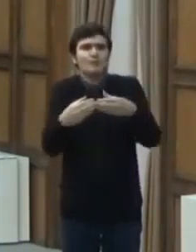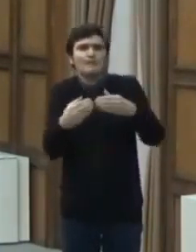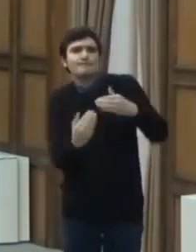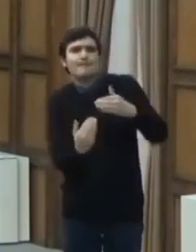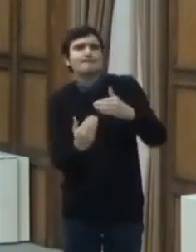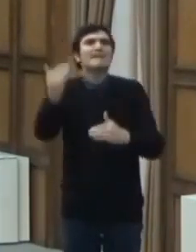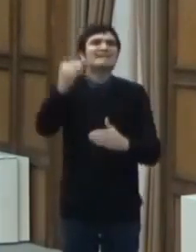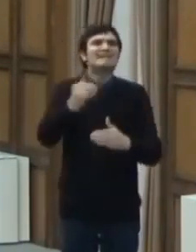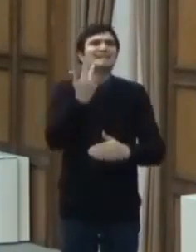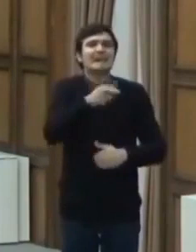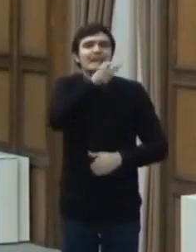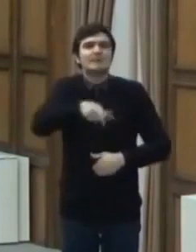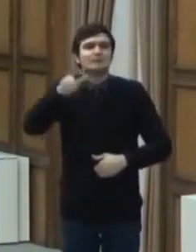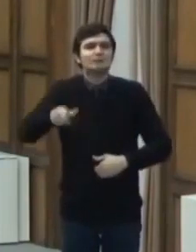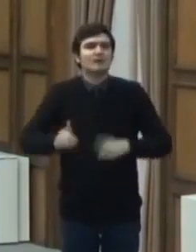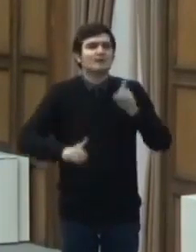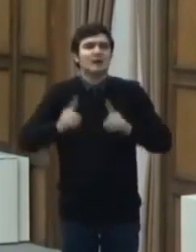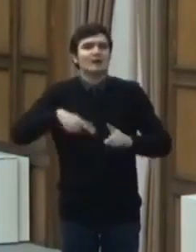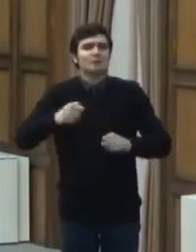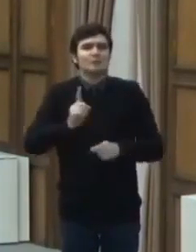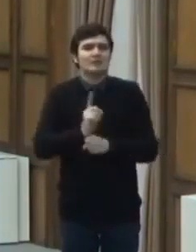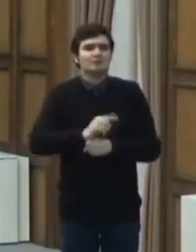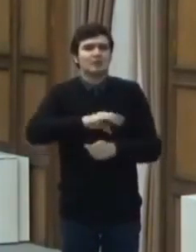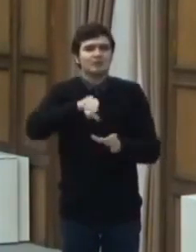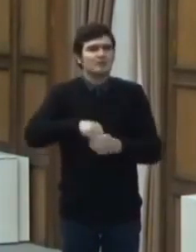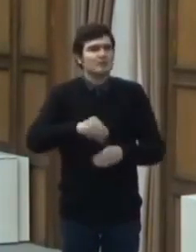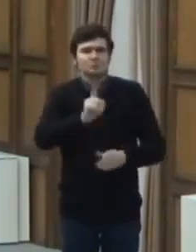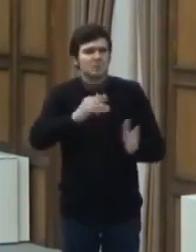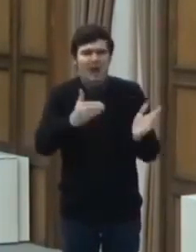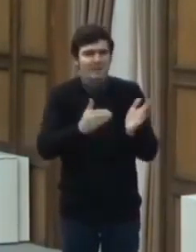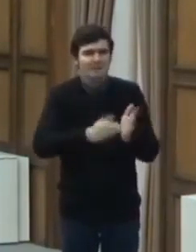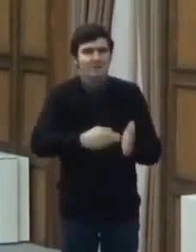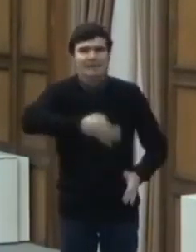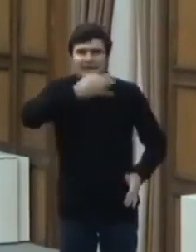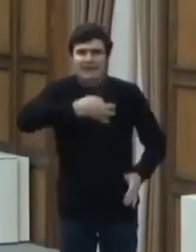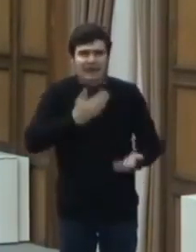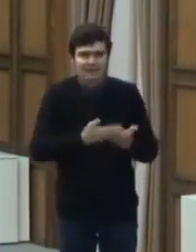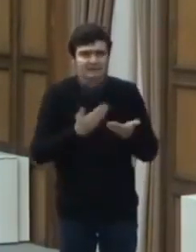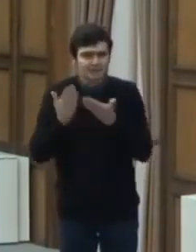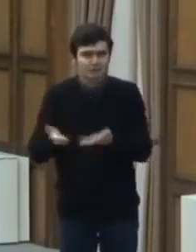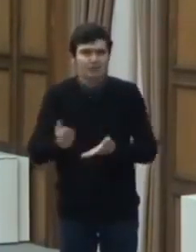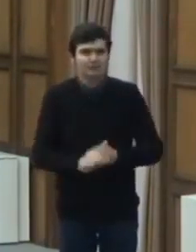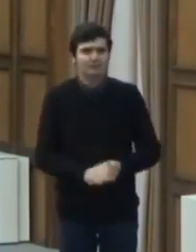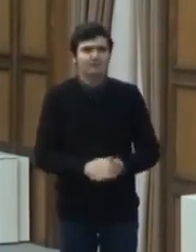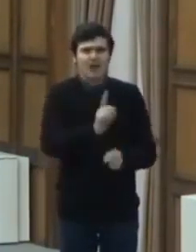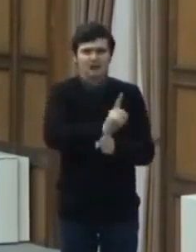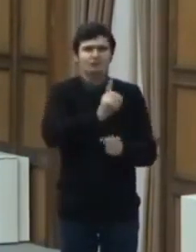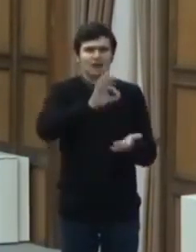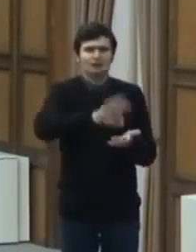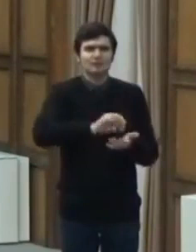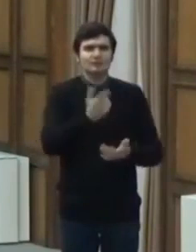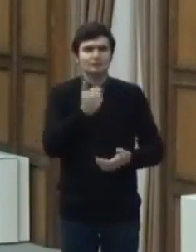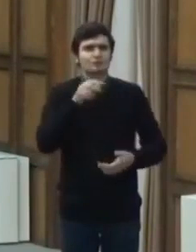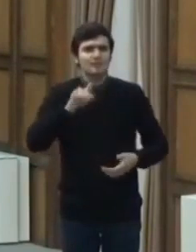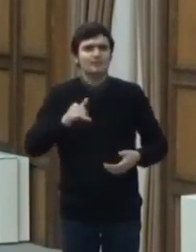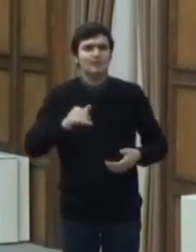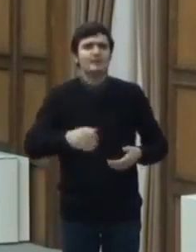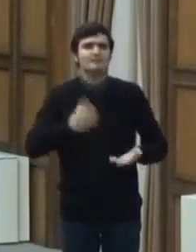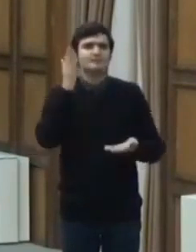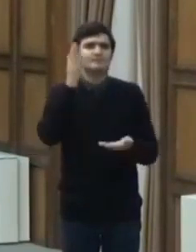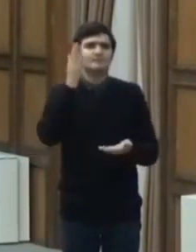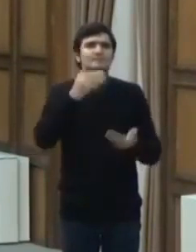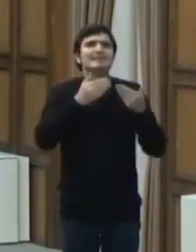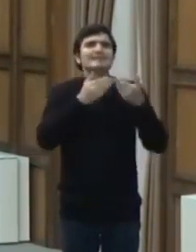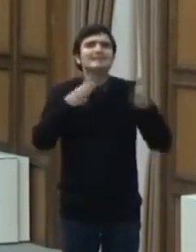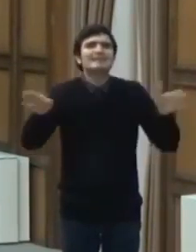aparțină aceleași familii. Deci nu mai trebuie declarație pentru acest lucru. Cu aceeași dată se dispune redeschiderea parcurilor